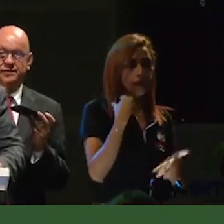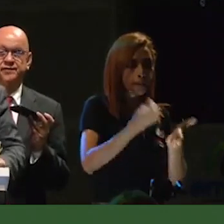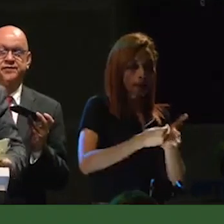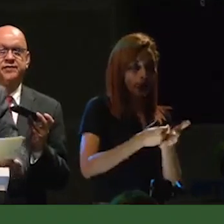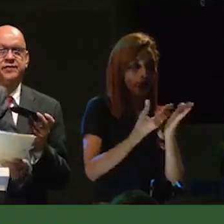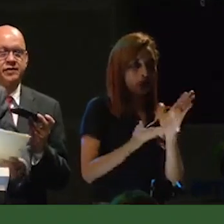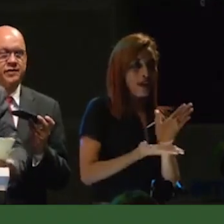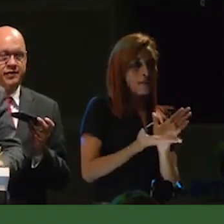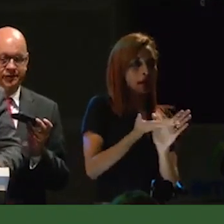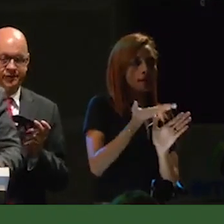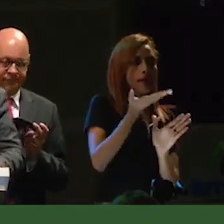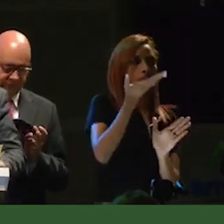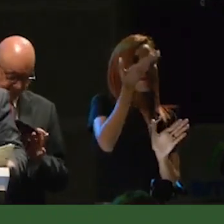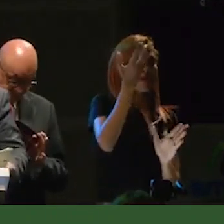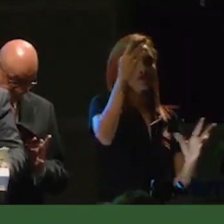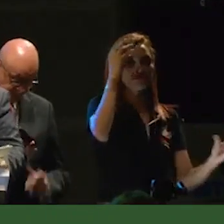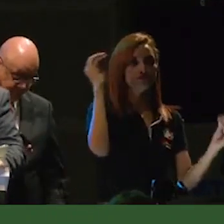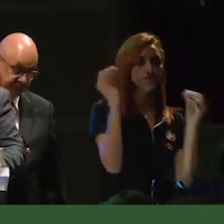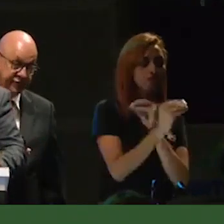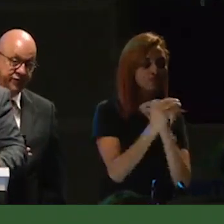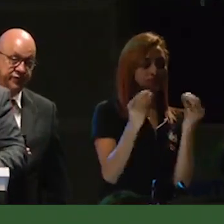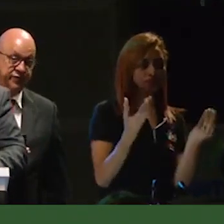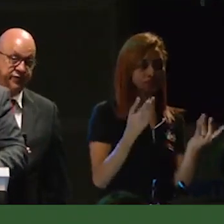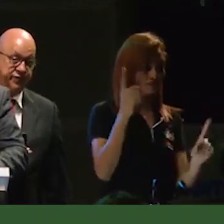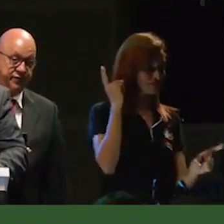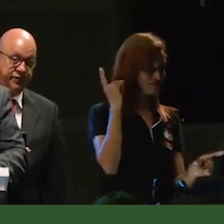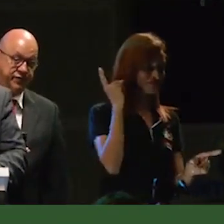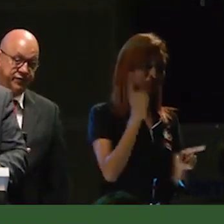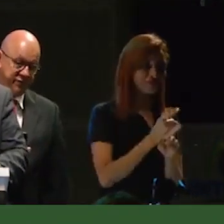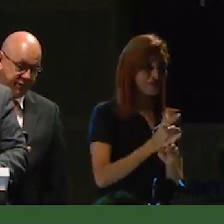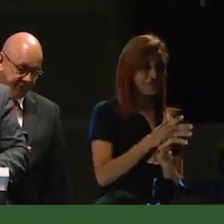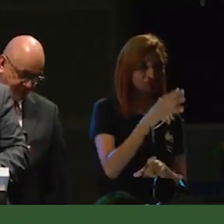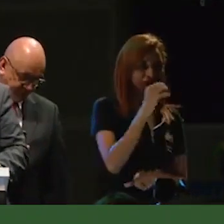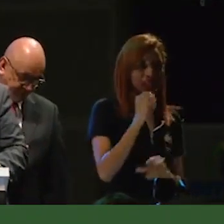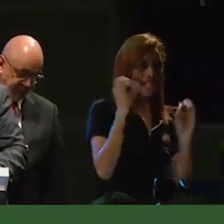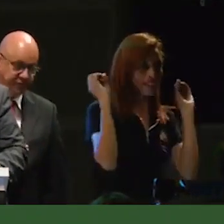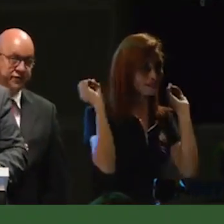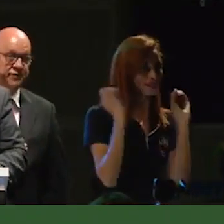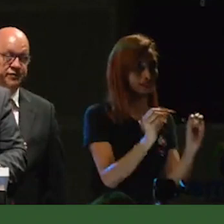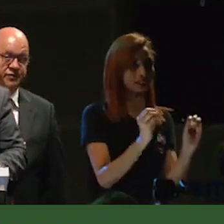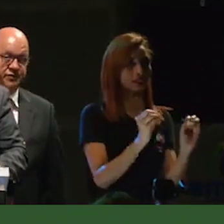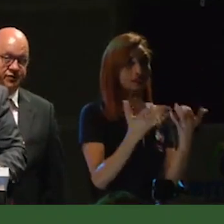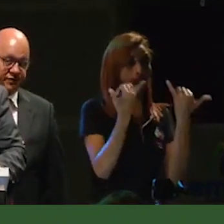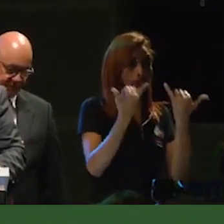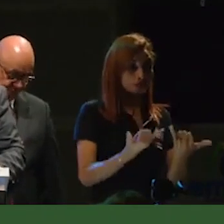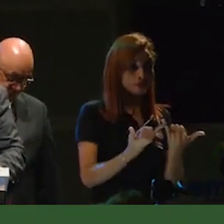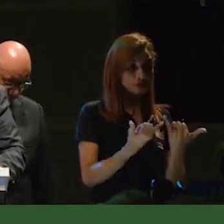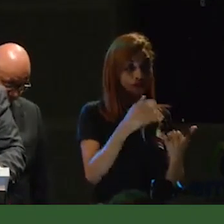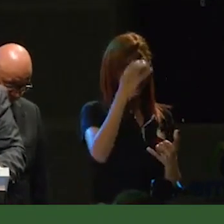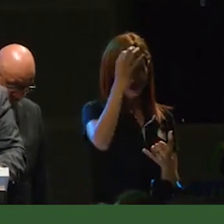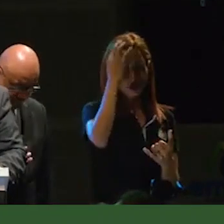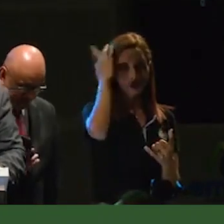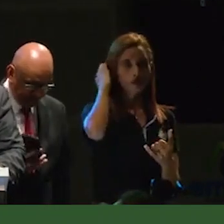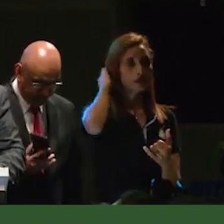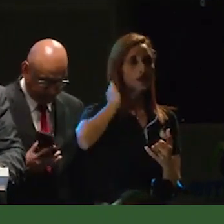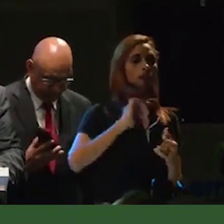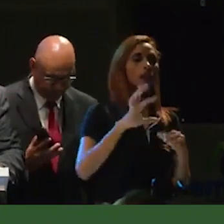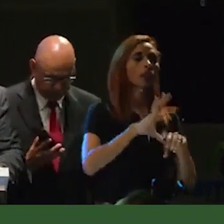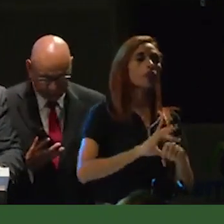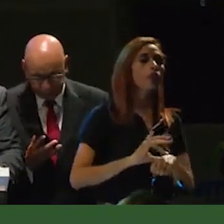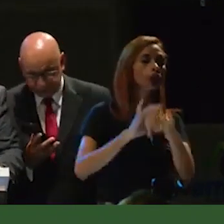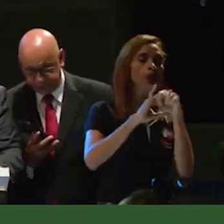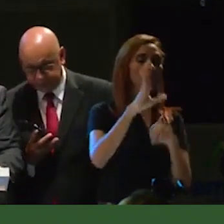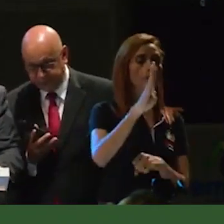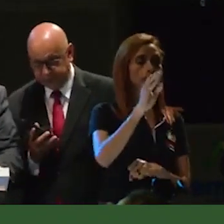e incumpliendo los acuerdos contractuales. Es por esto que con el liderazgo y compromiso del doctor Luis Alberto